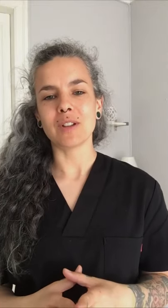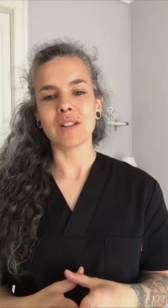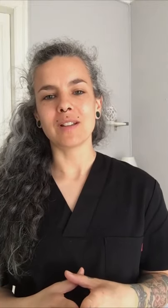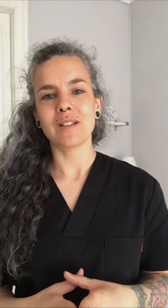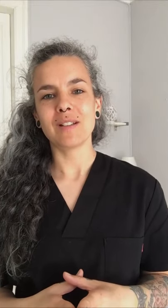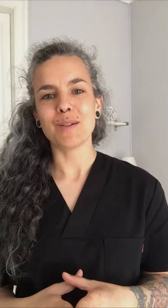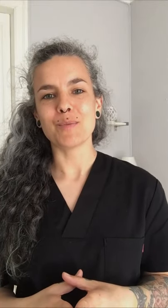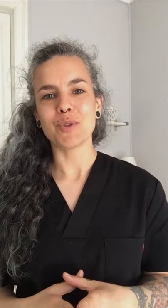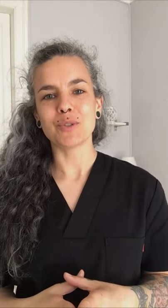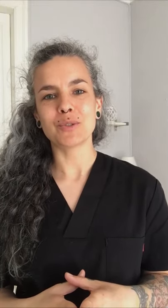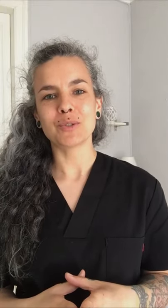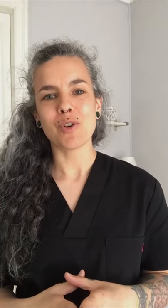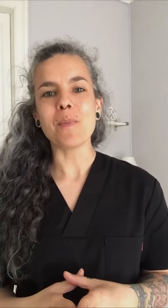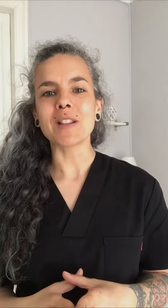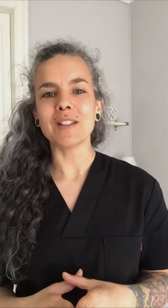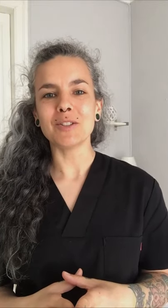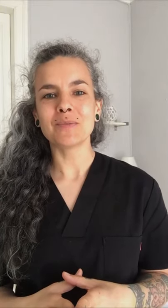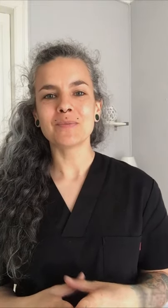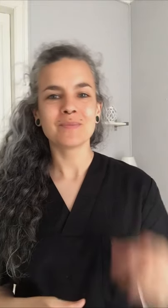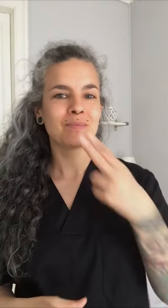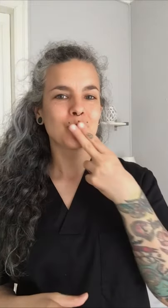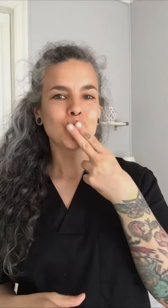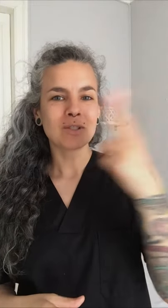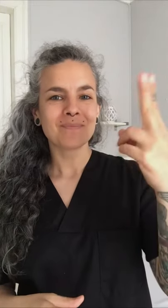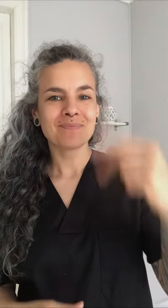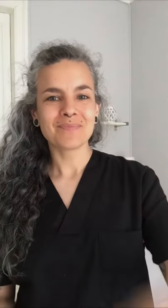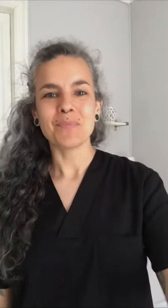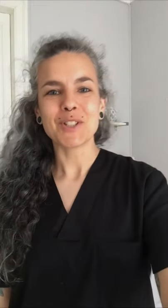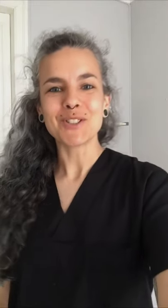que lo hemos compartido. Beso.